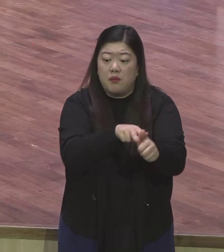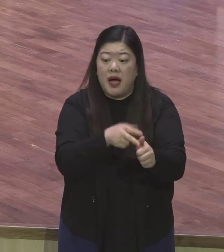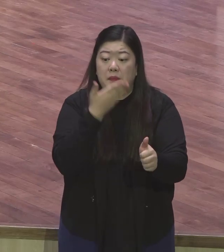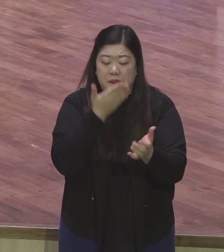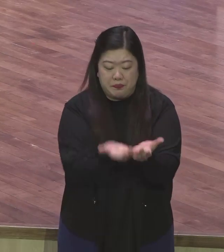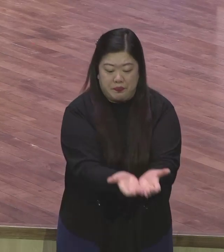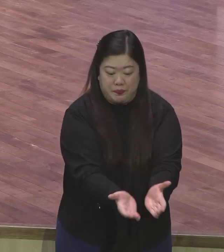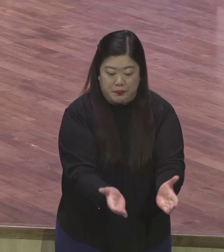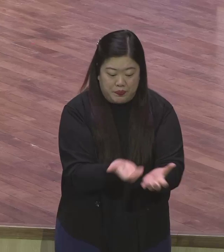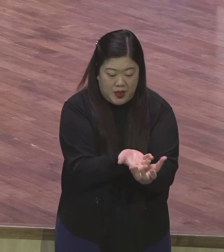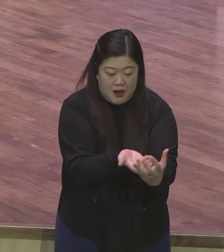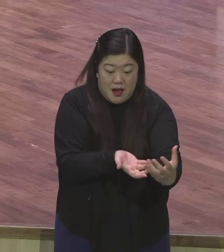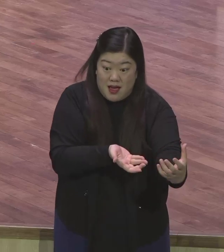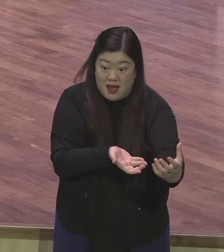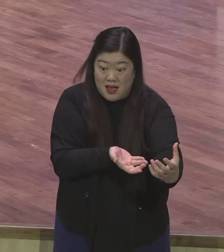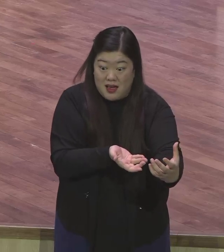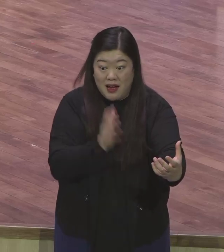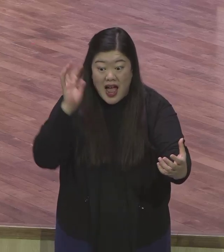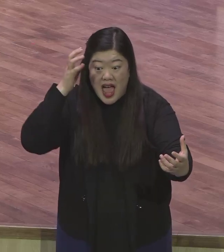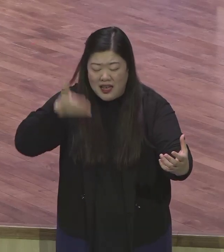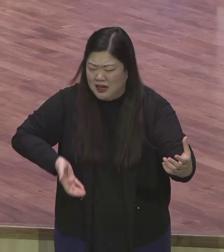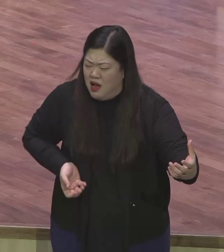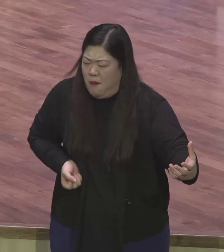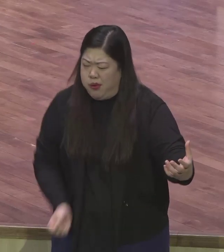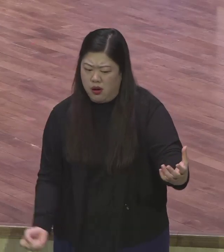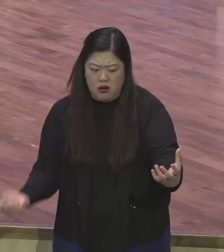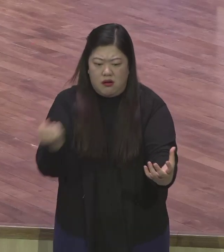태어났어요 그렇게 태어난 사람이 없지요